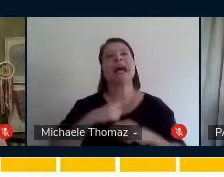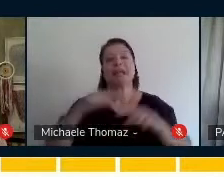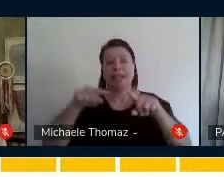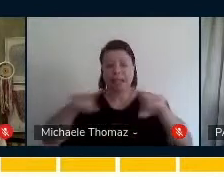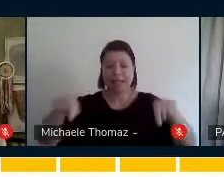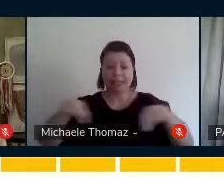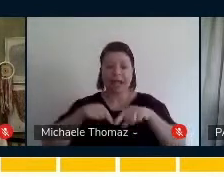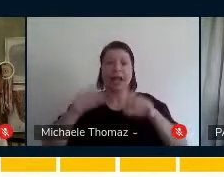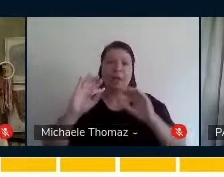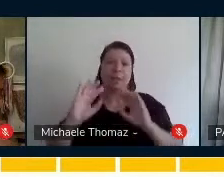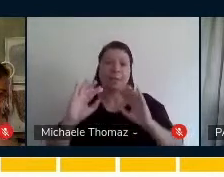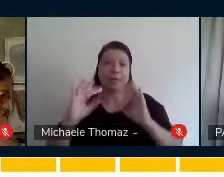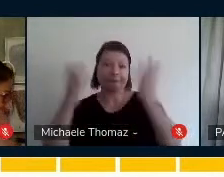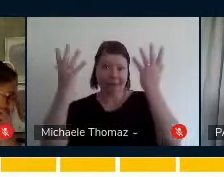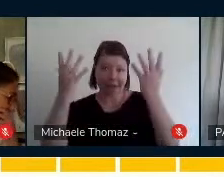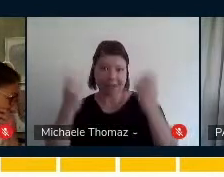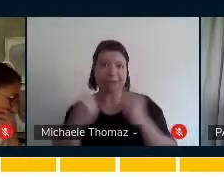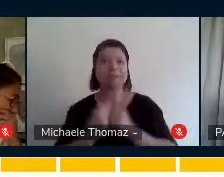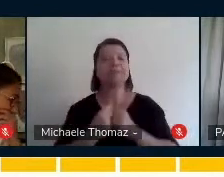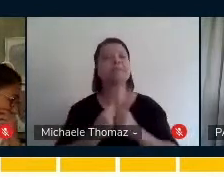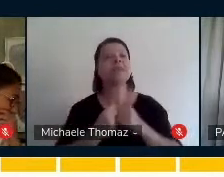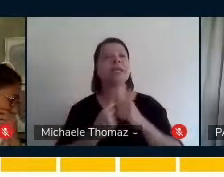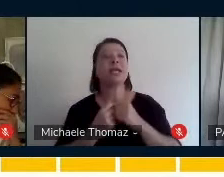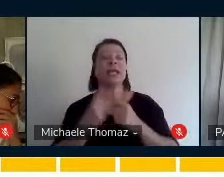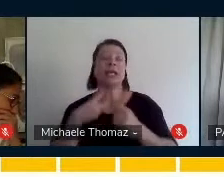Tati, eu vou passar uma lista